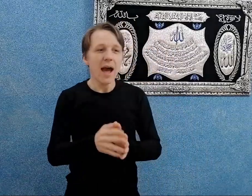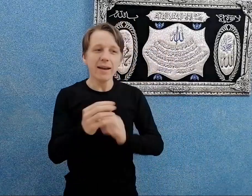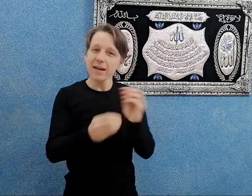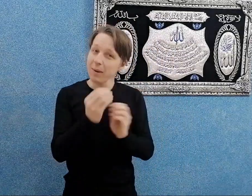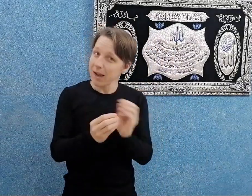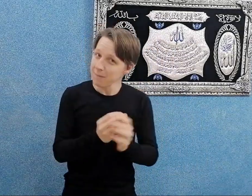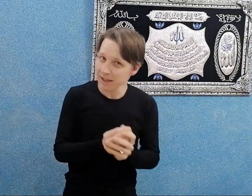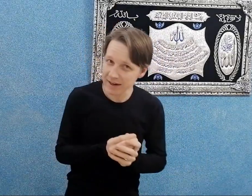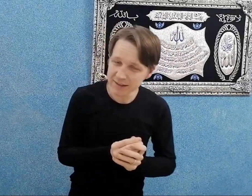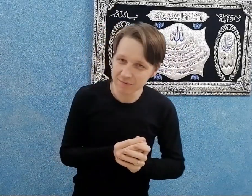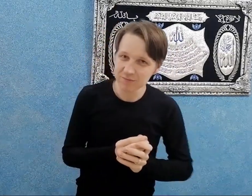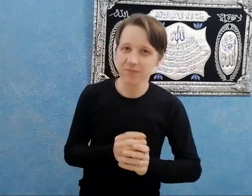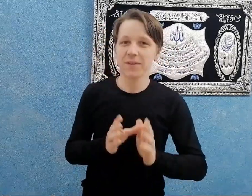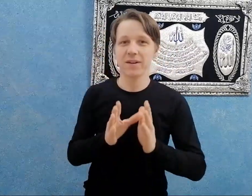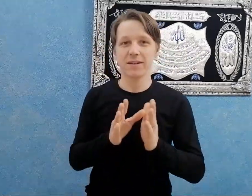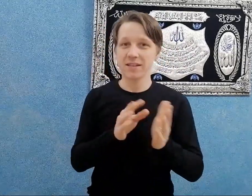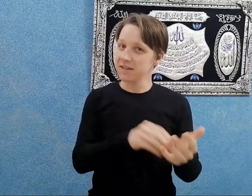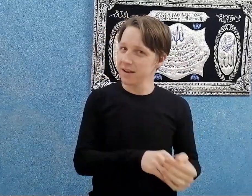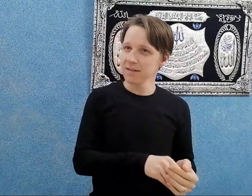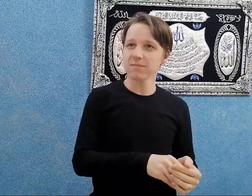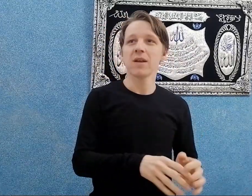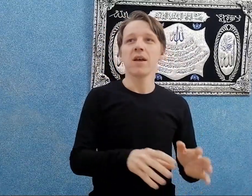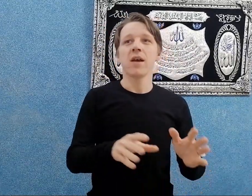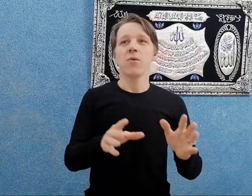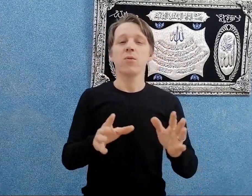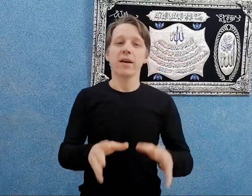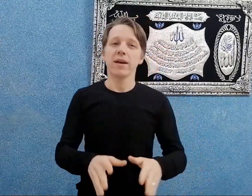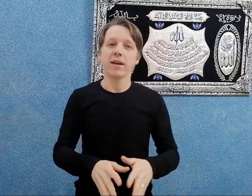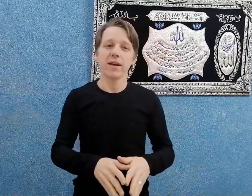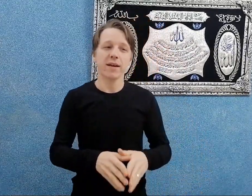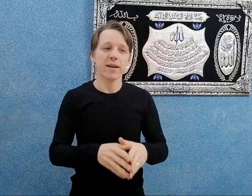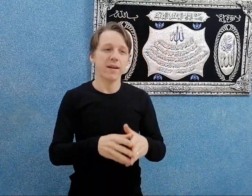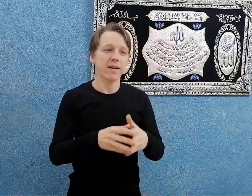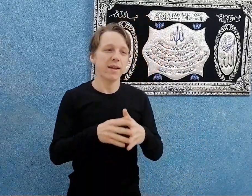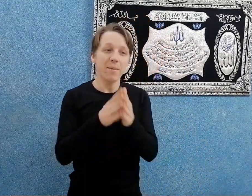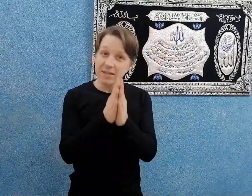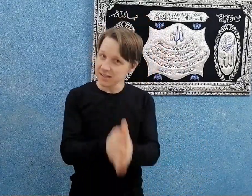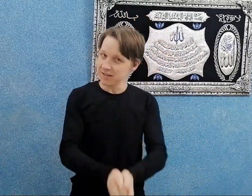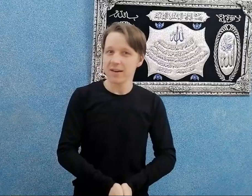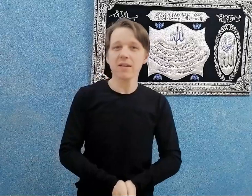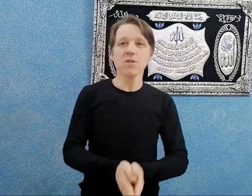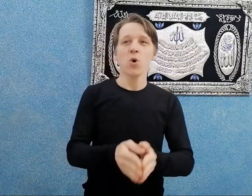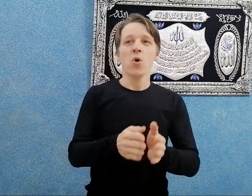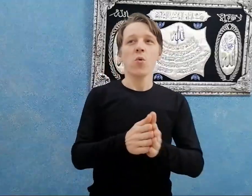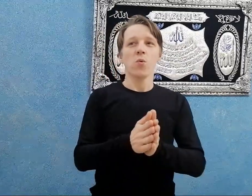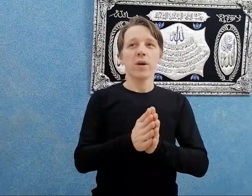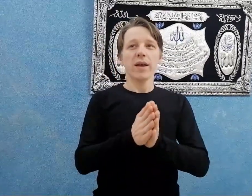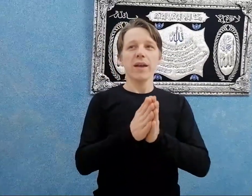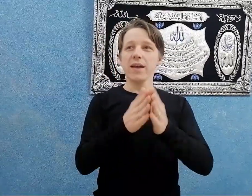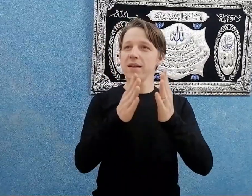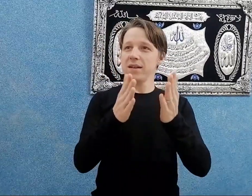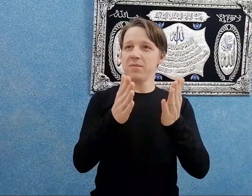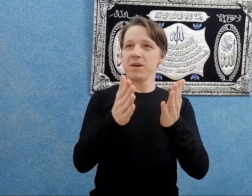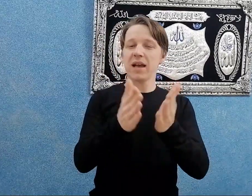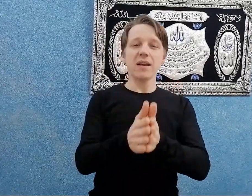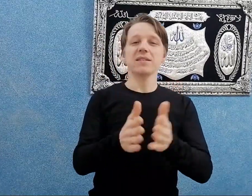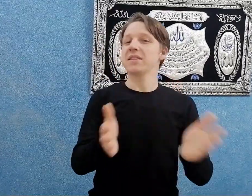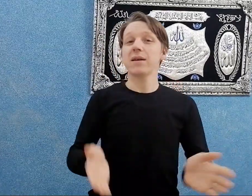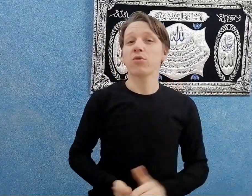هنكلم على حبة حاجات في اسكندرية. وآآ جمال اسكندرية. وايه اللي بيخلي اسكندرية